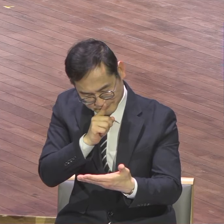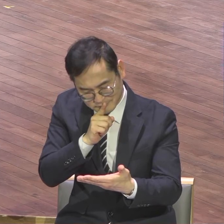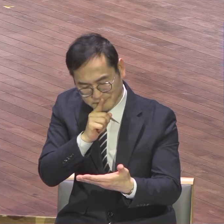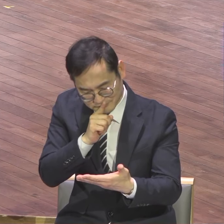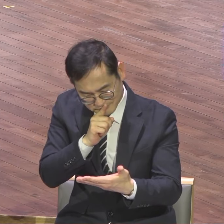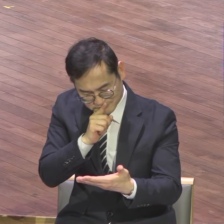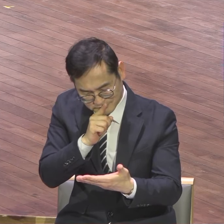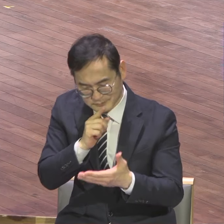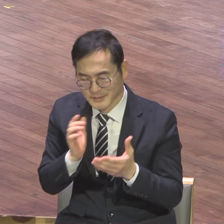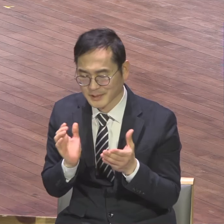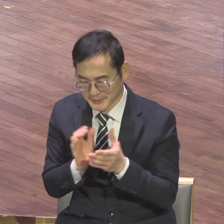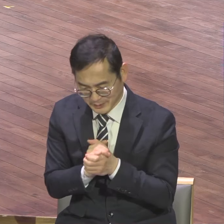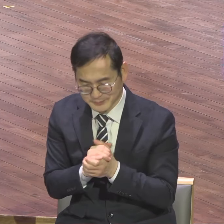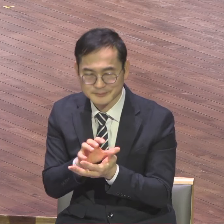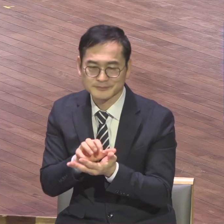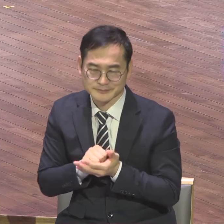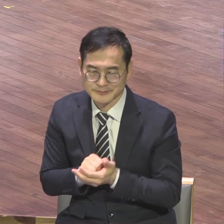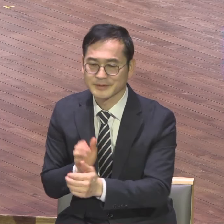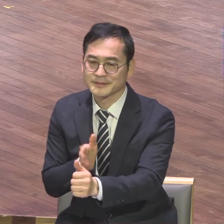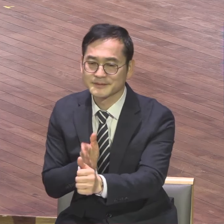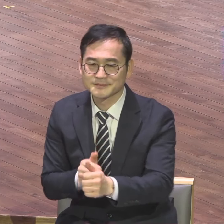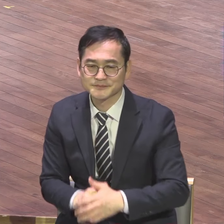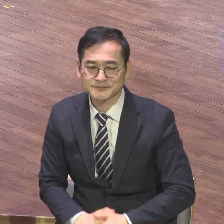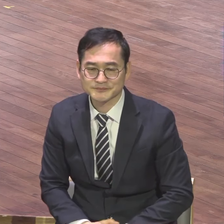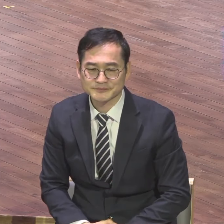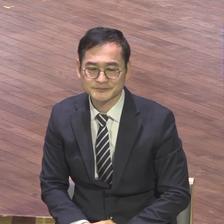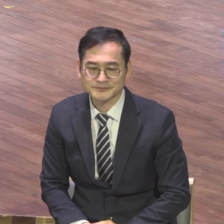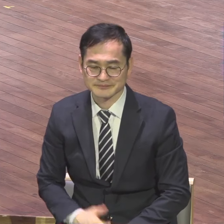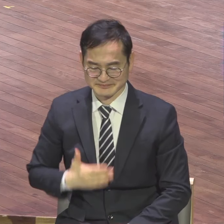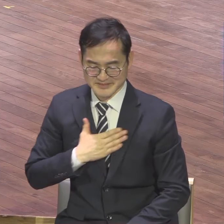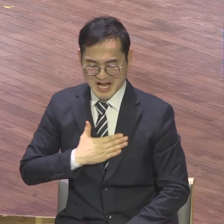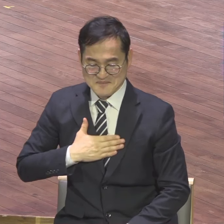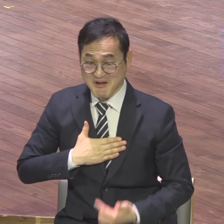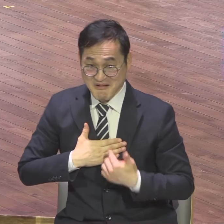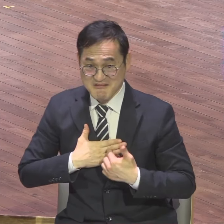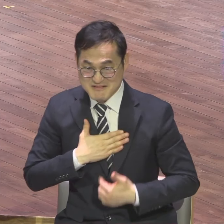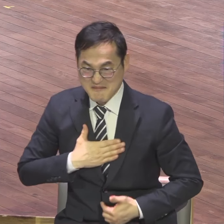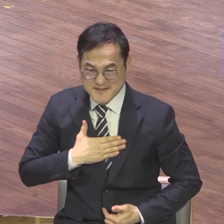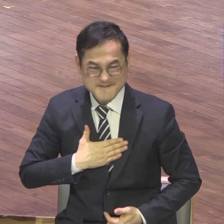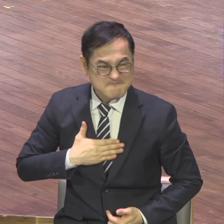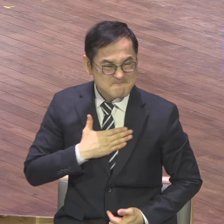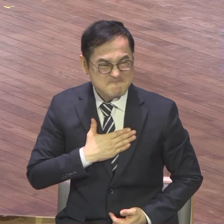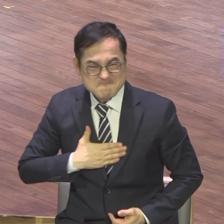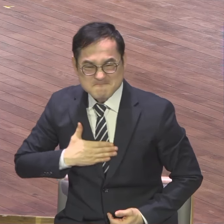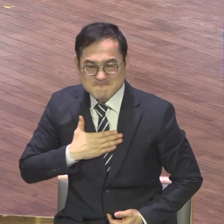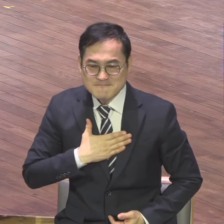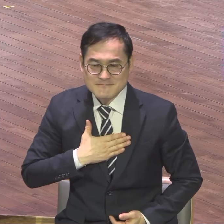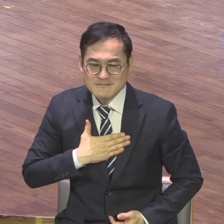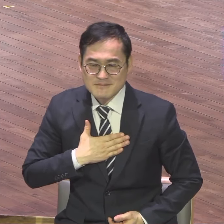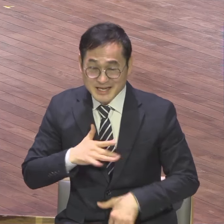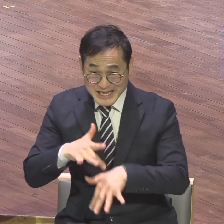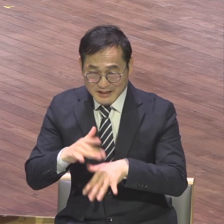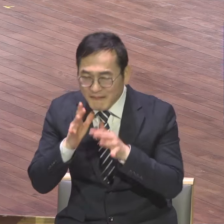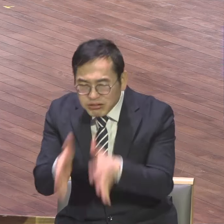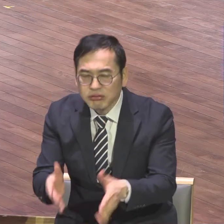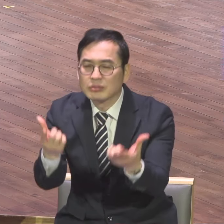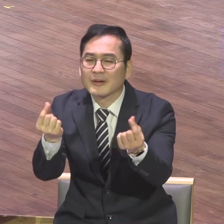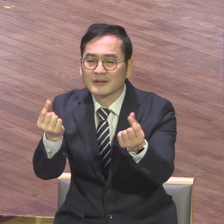감정적으로 대처하면요 사단에게 속습니다 그 결과 온 뉴스가